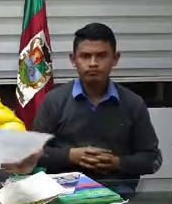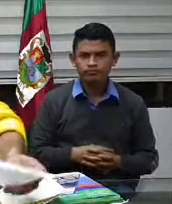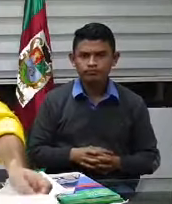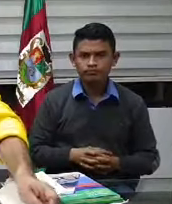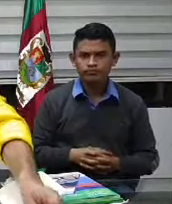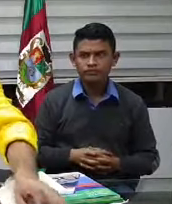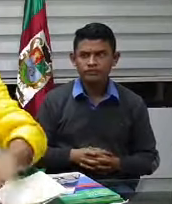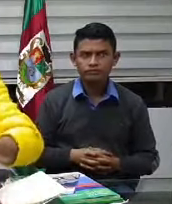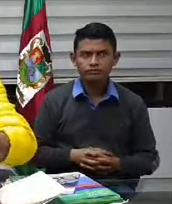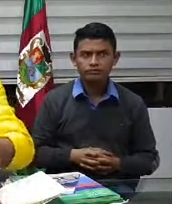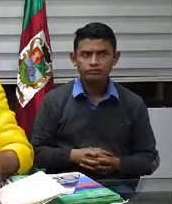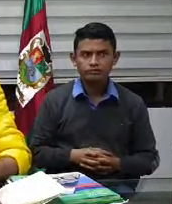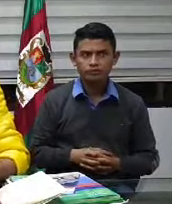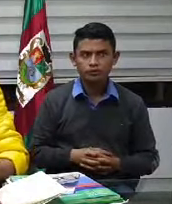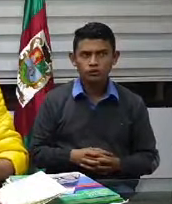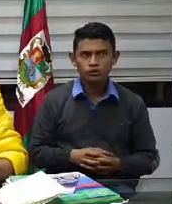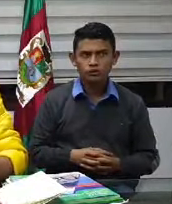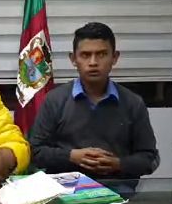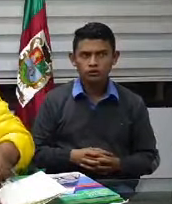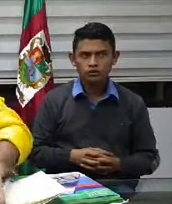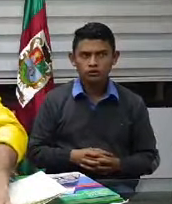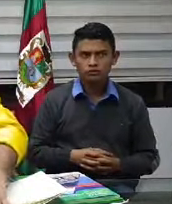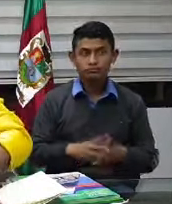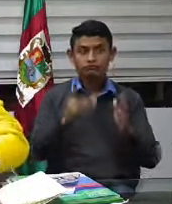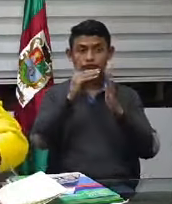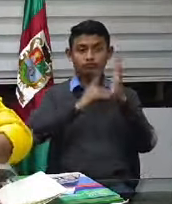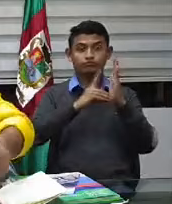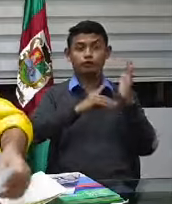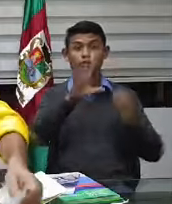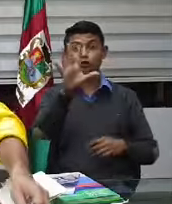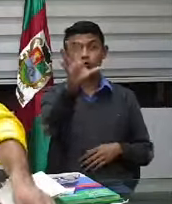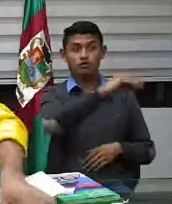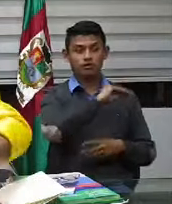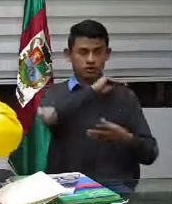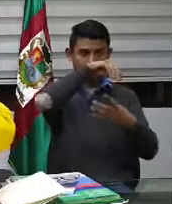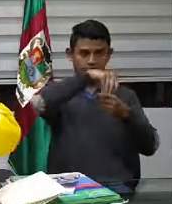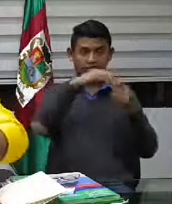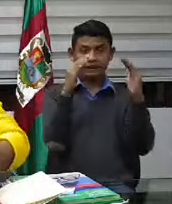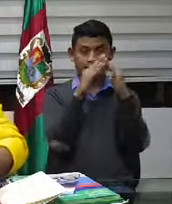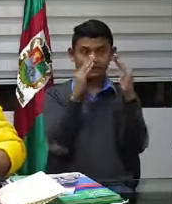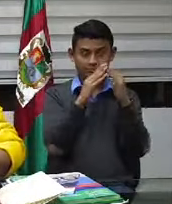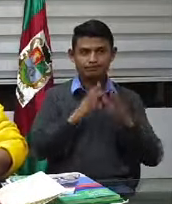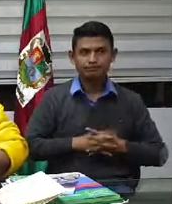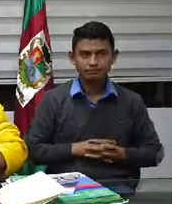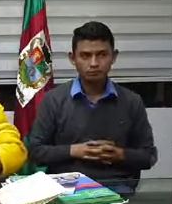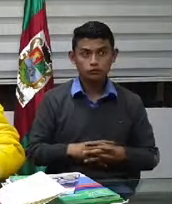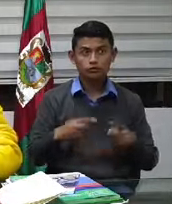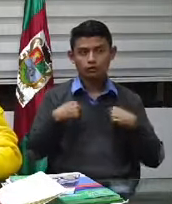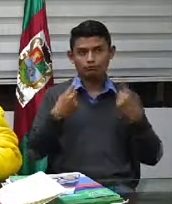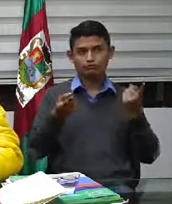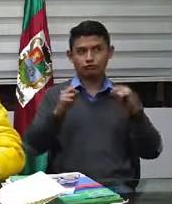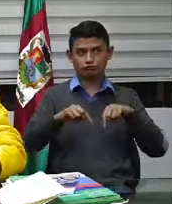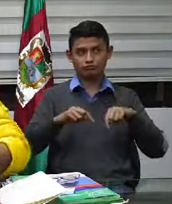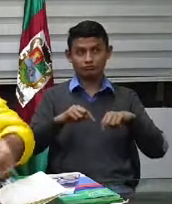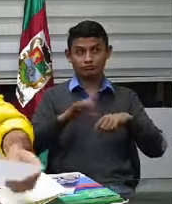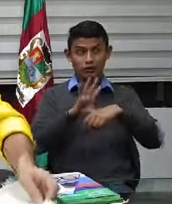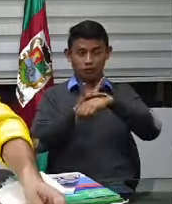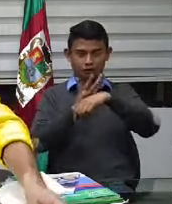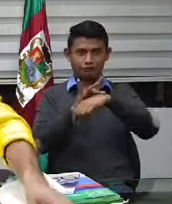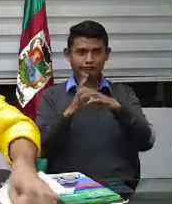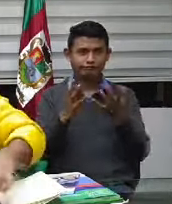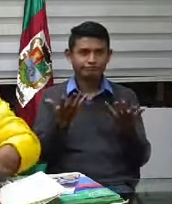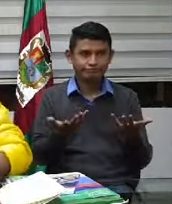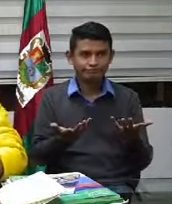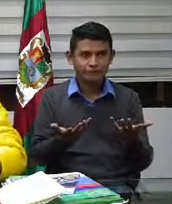en acuartelamiento y hasta yo también porque yo soy yo sigo siendo médico siempre seré médico el 538